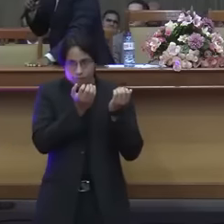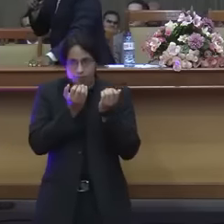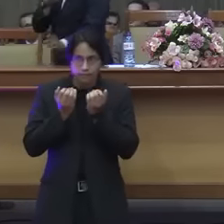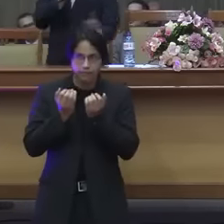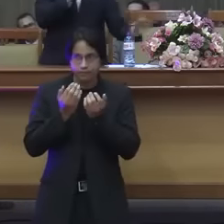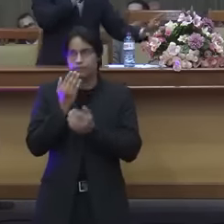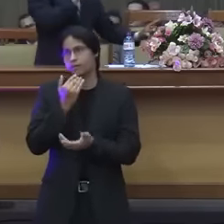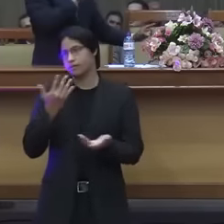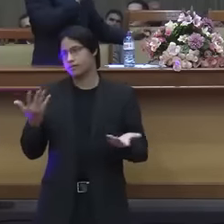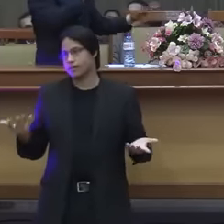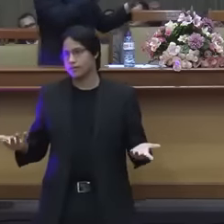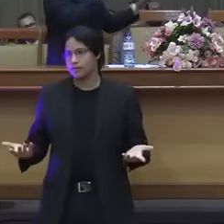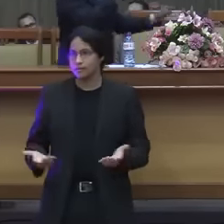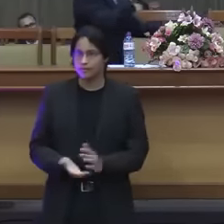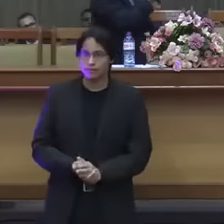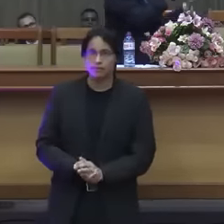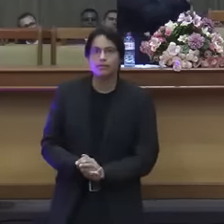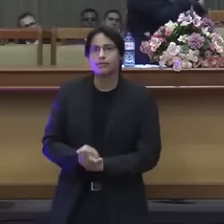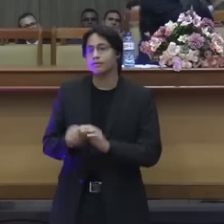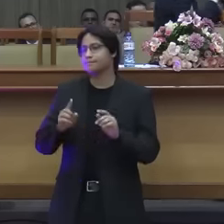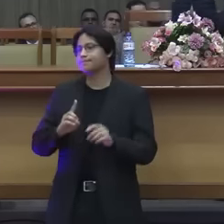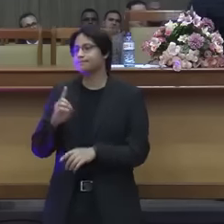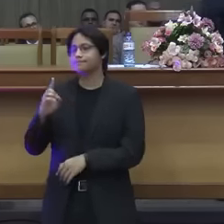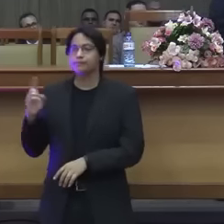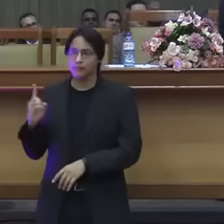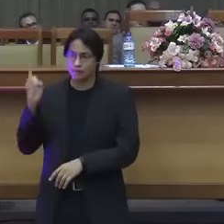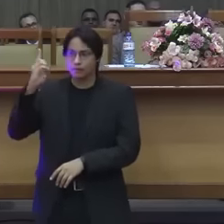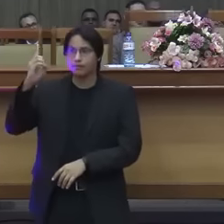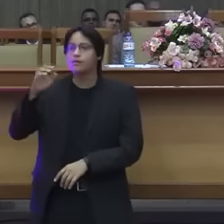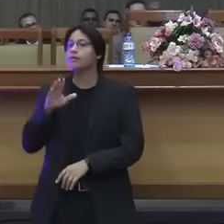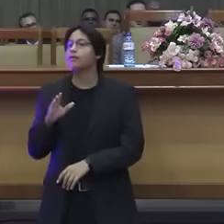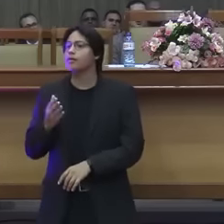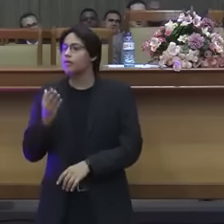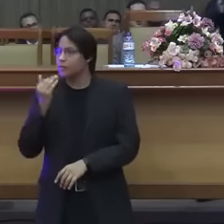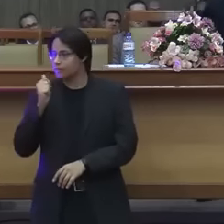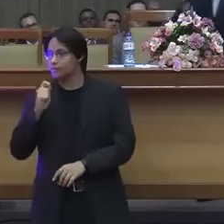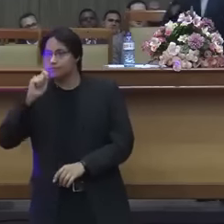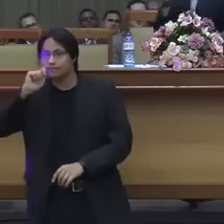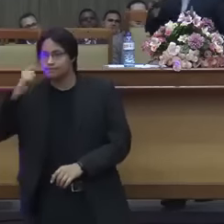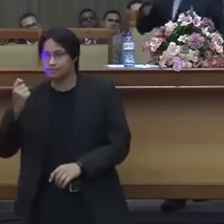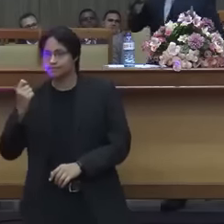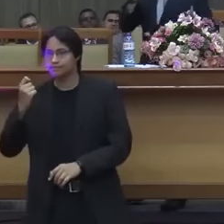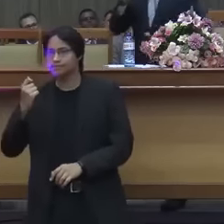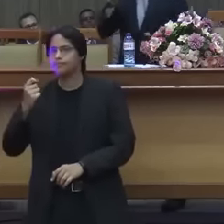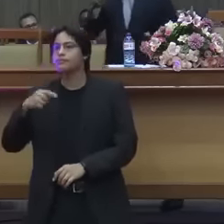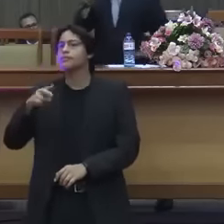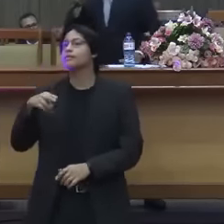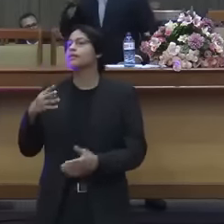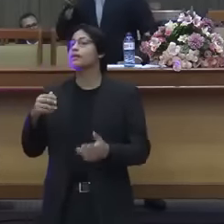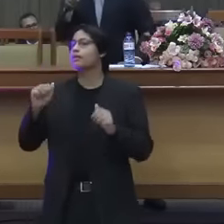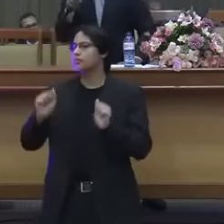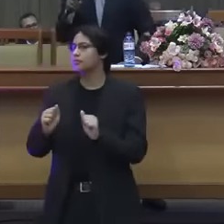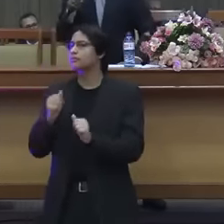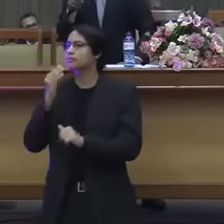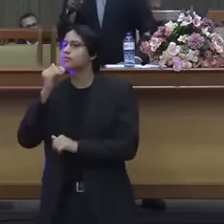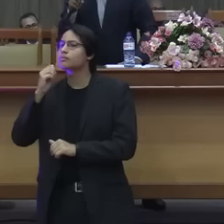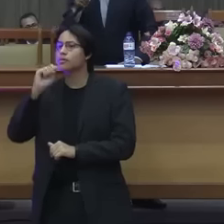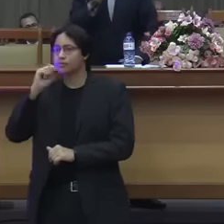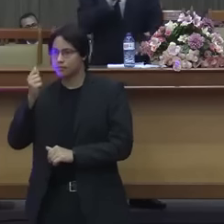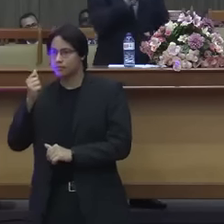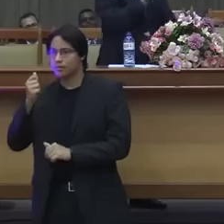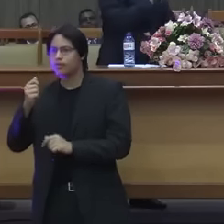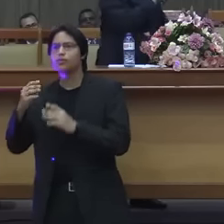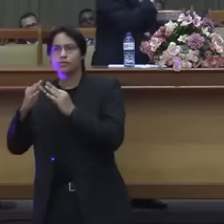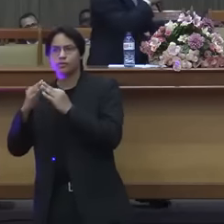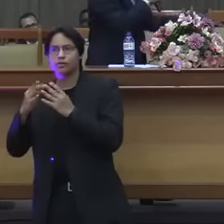aí o primeiro argumento Davi comeu os pães quem era que podia comer dos pães? só os sacerdotes